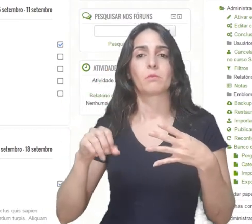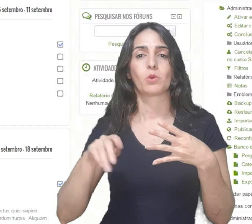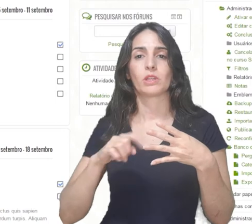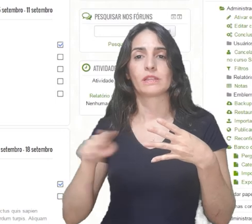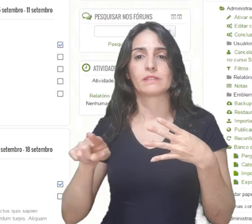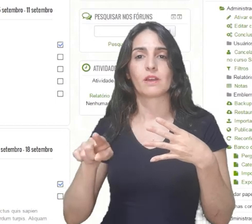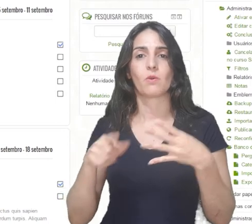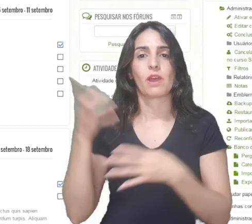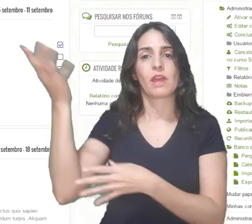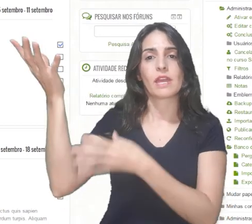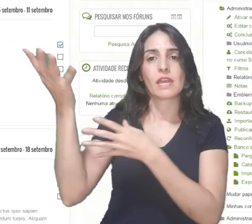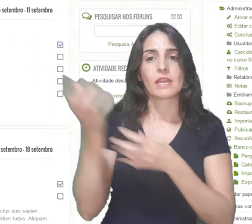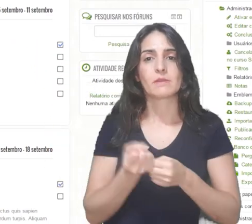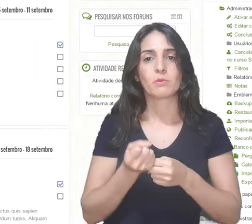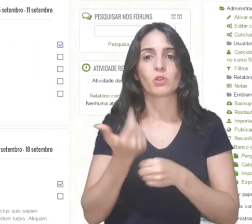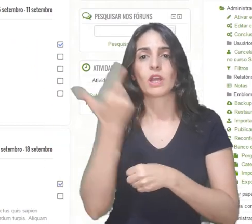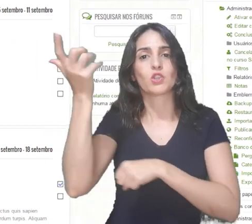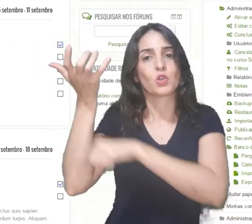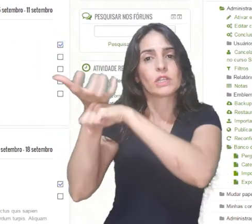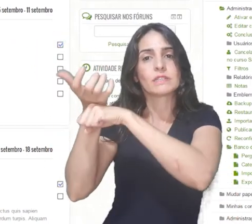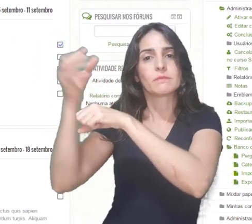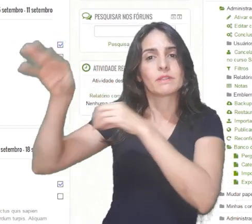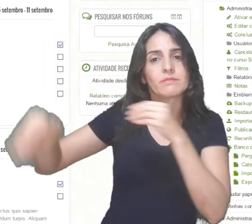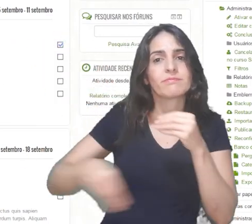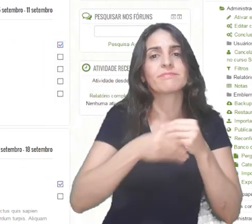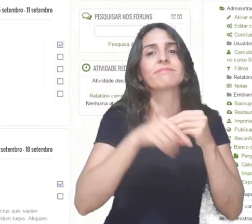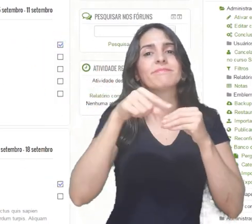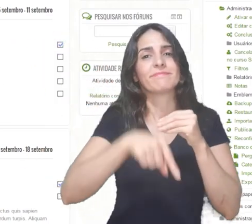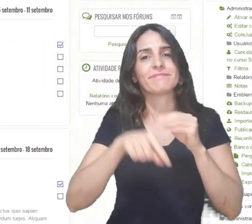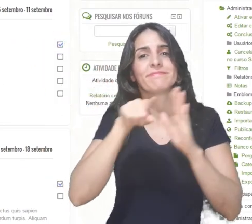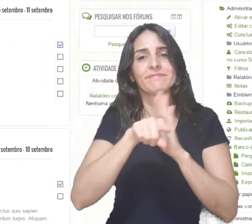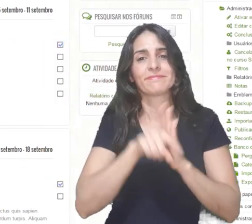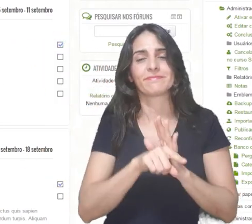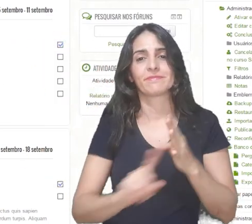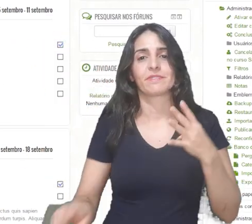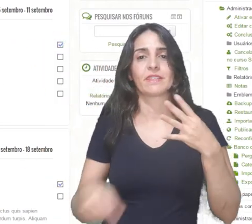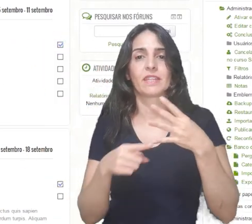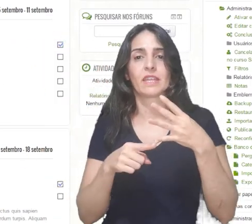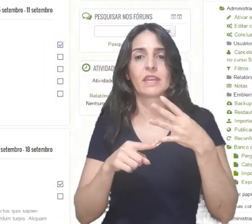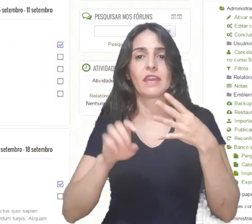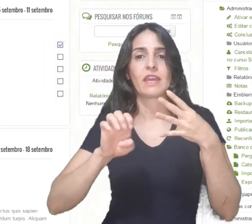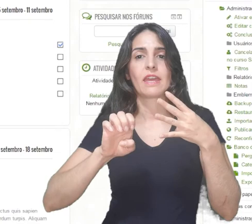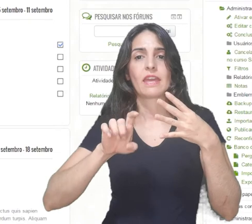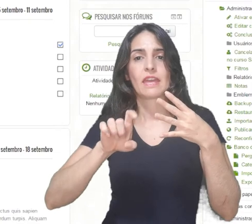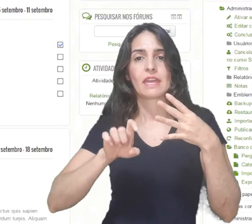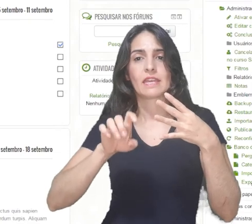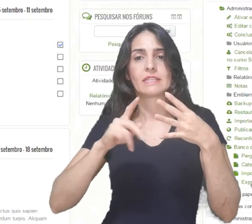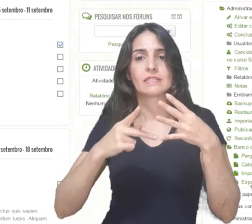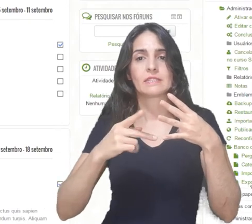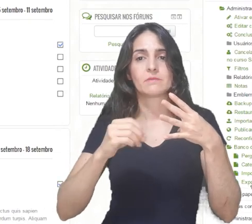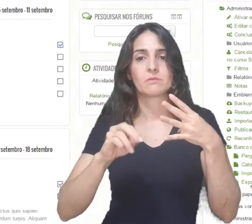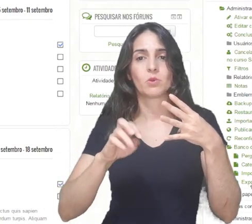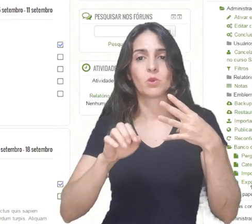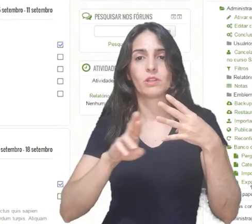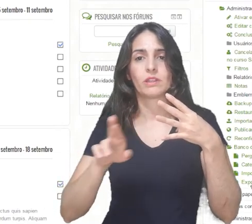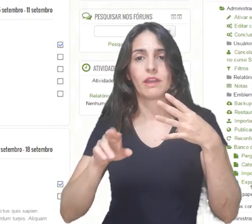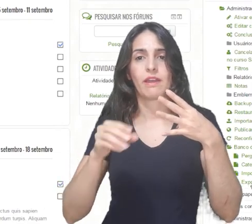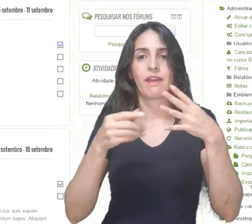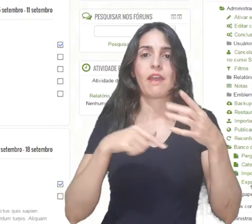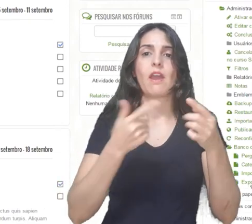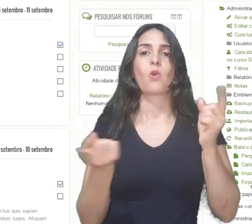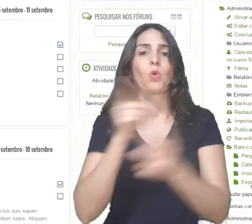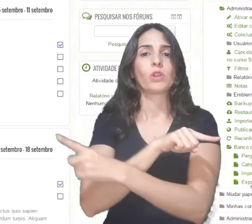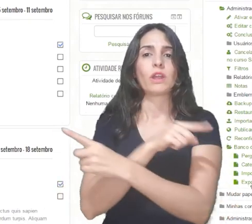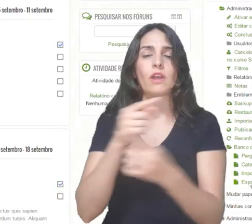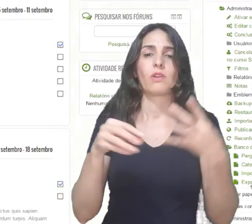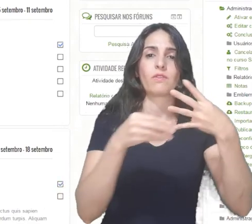trazer um banco de questões de outra disciplina para essa disciplina. E o exportar é quando você quer